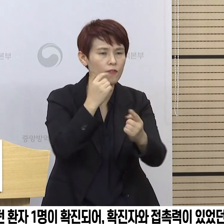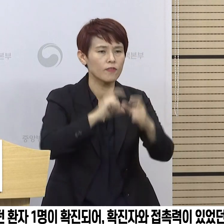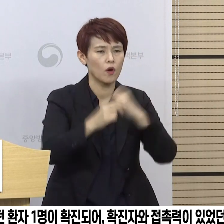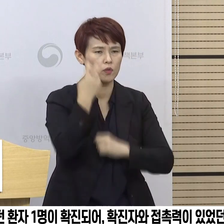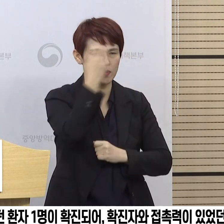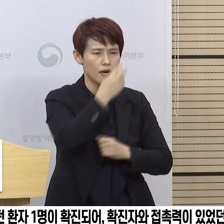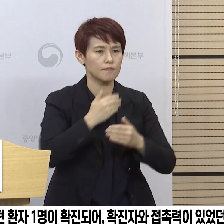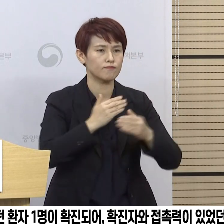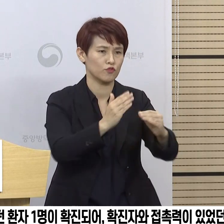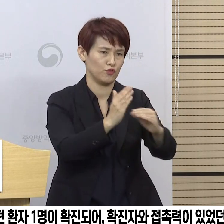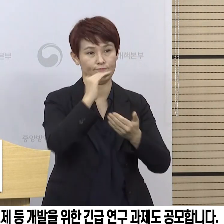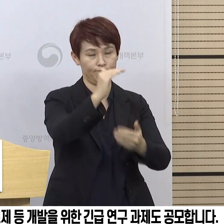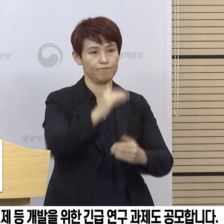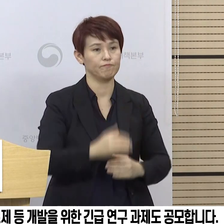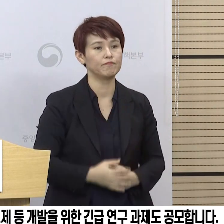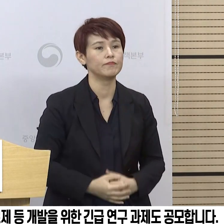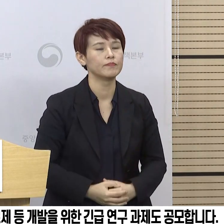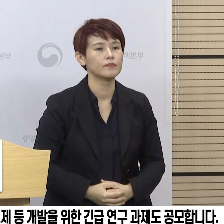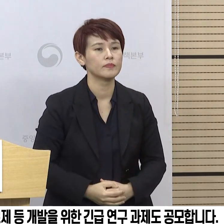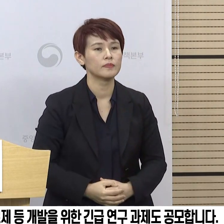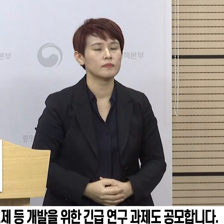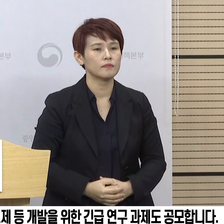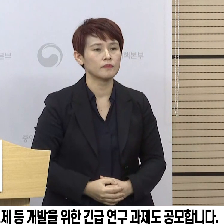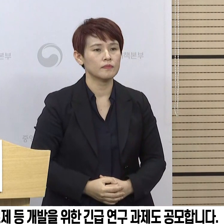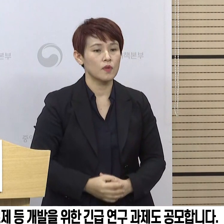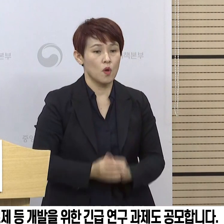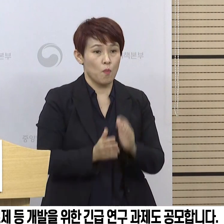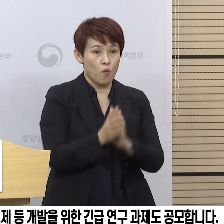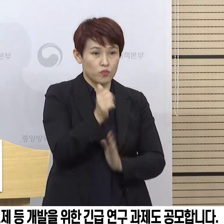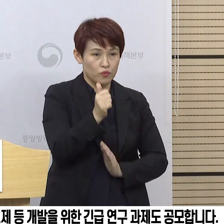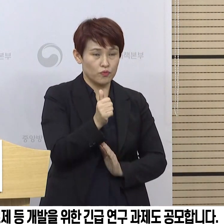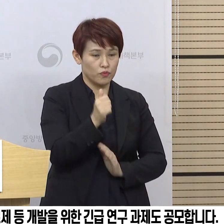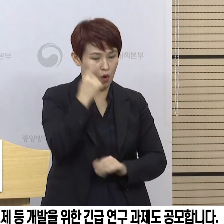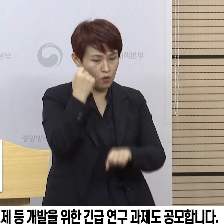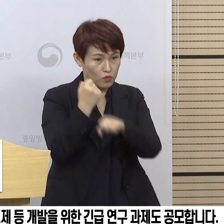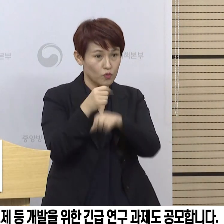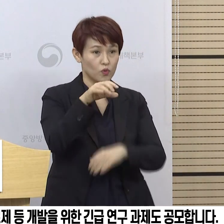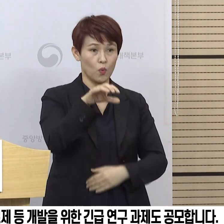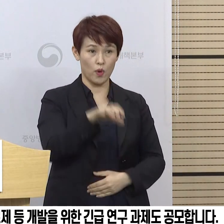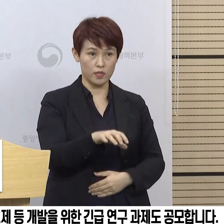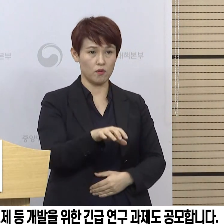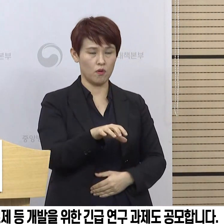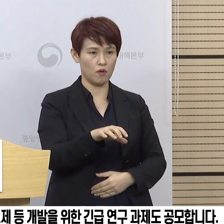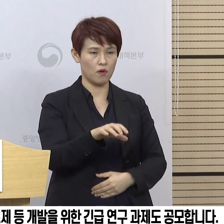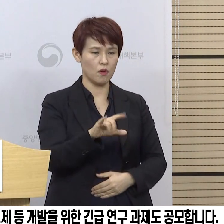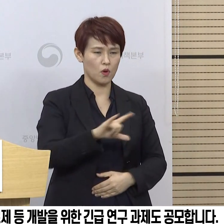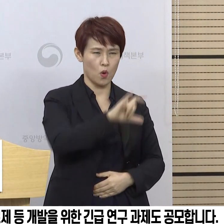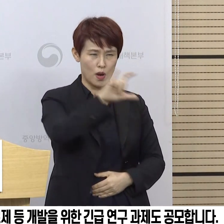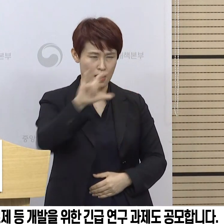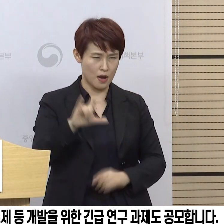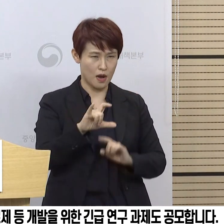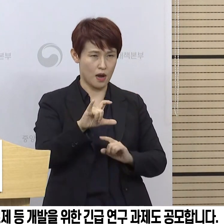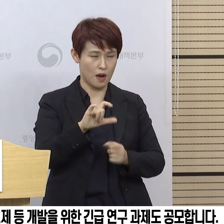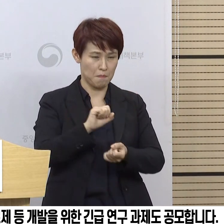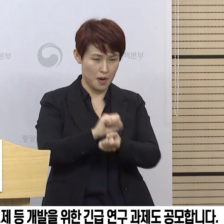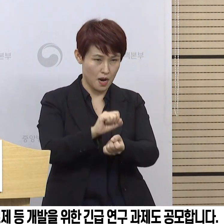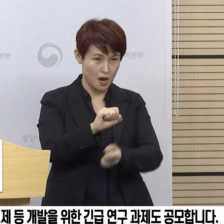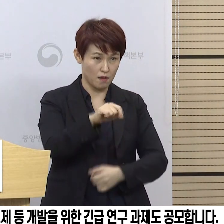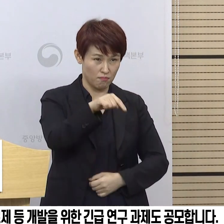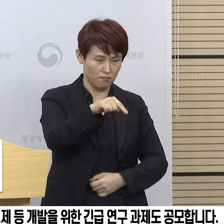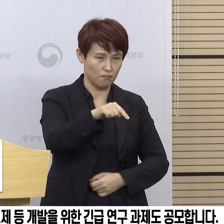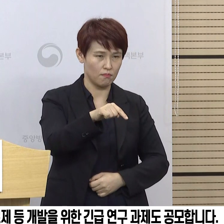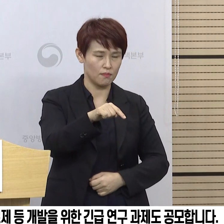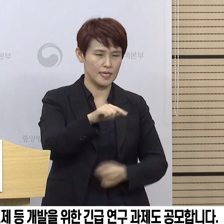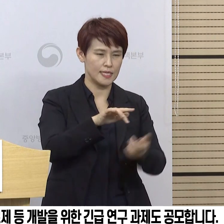진행되고 있습니다. 질병관리본부 국립보건연구원에서는 코로나19의 백신 그리고